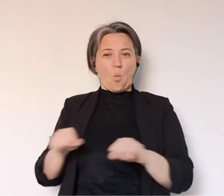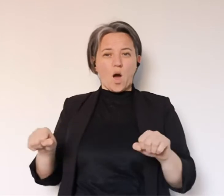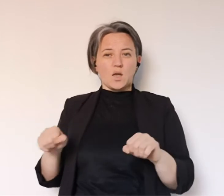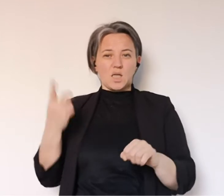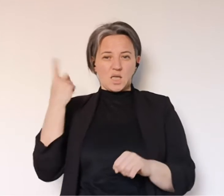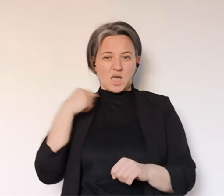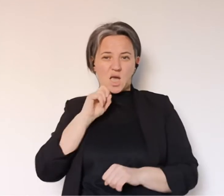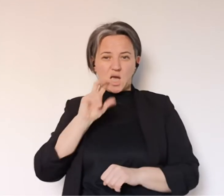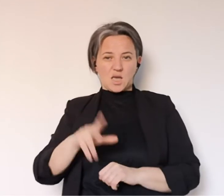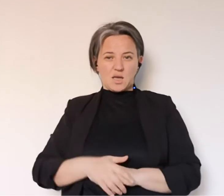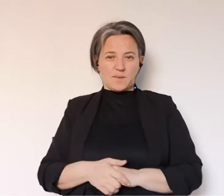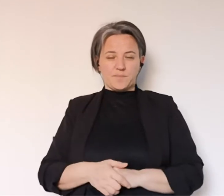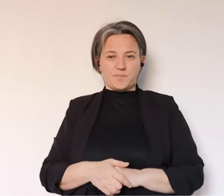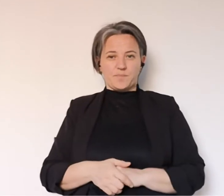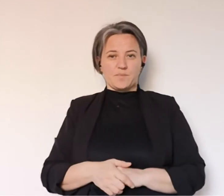Carpi